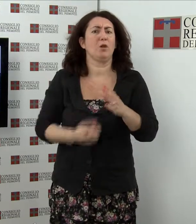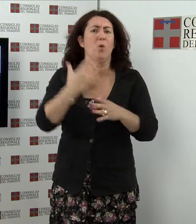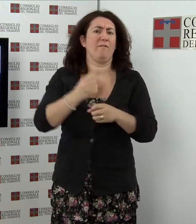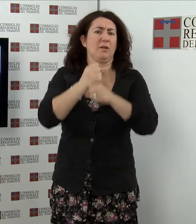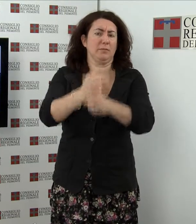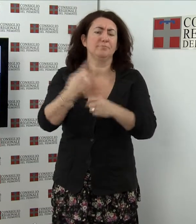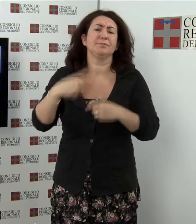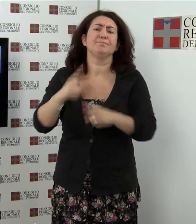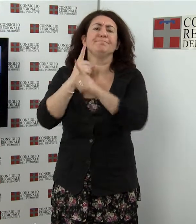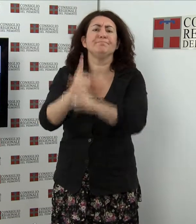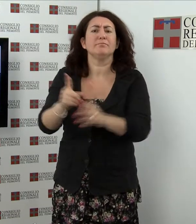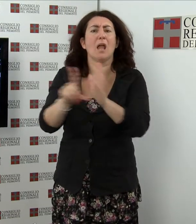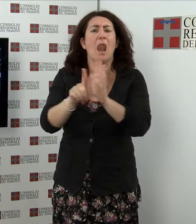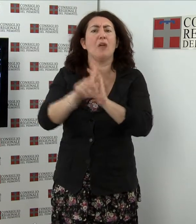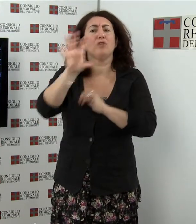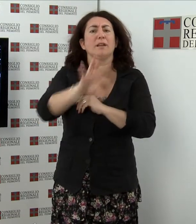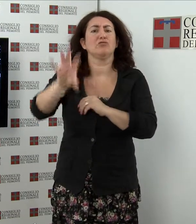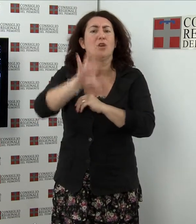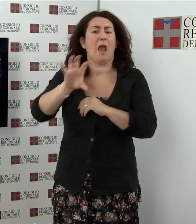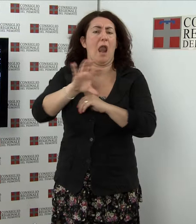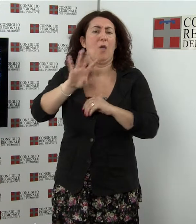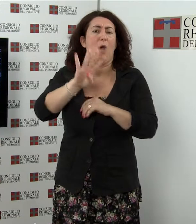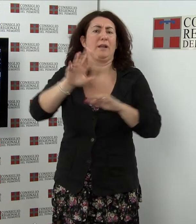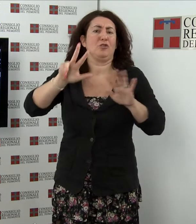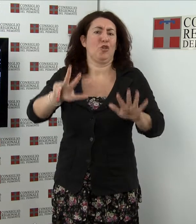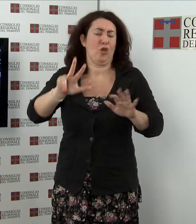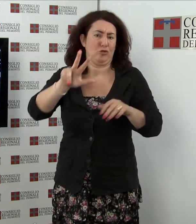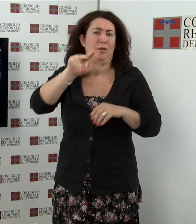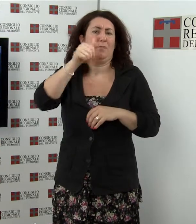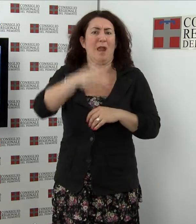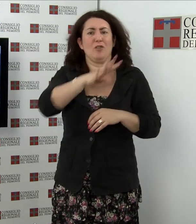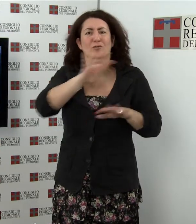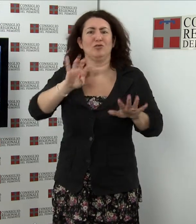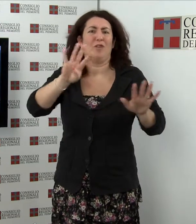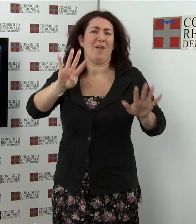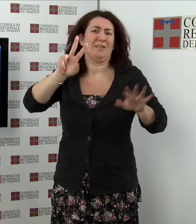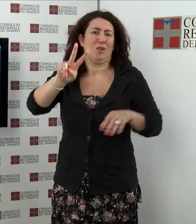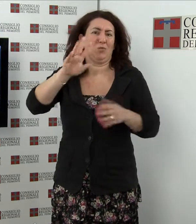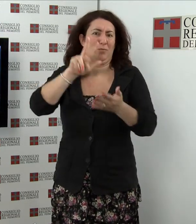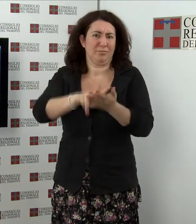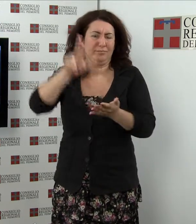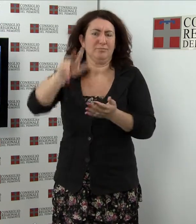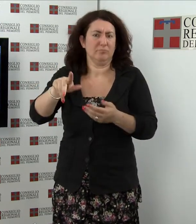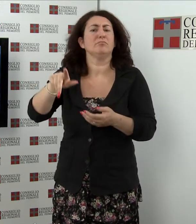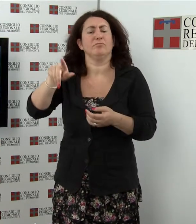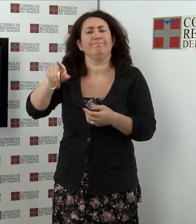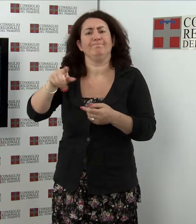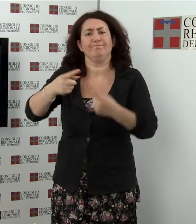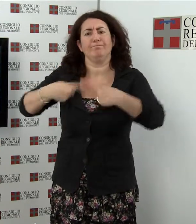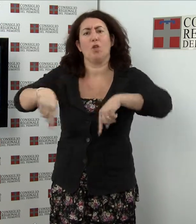del 1992, approvata il 26 aprile dalla Commissione Cultura, riunita in sede legislativa. Il Consiglio di Amministrazione del